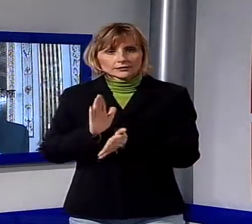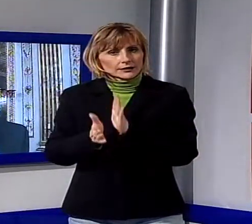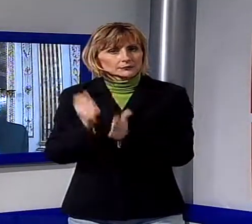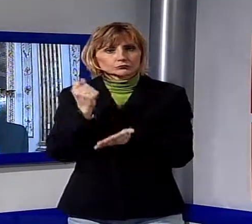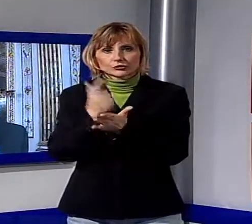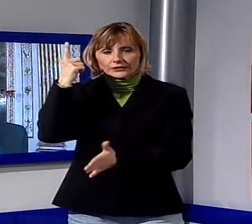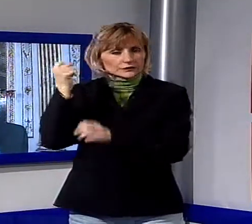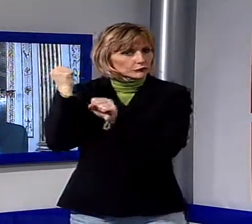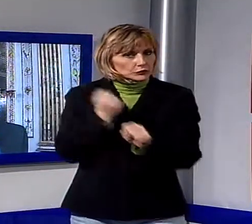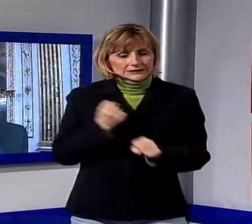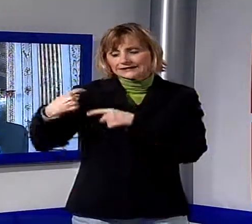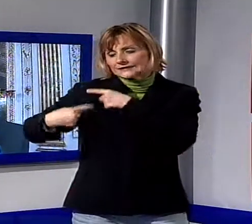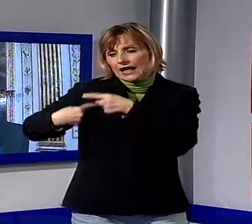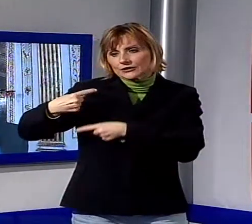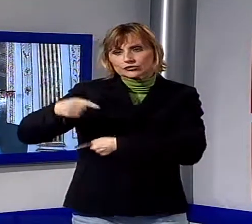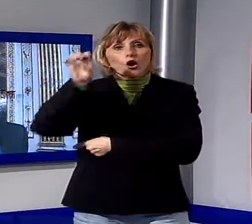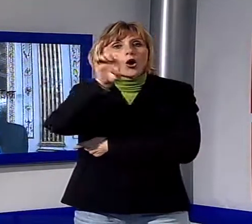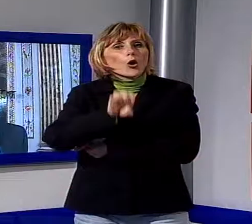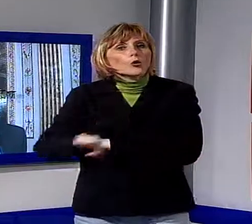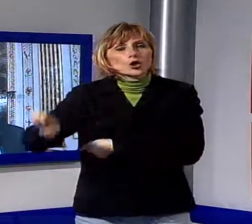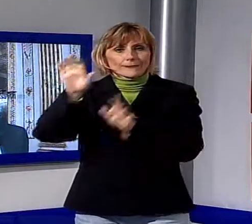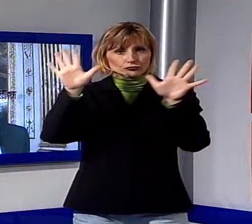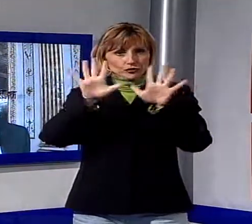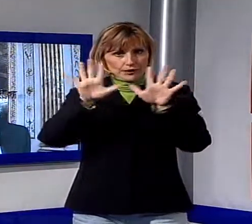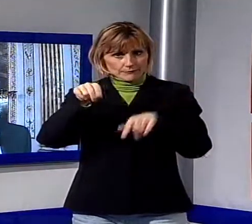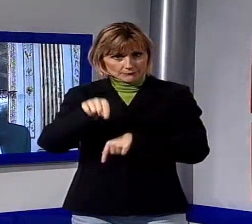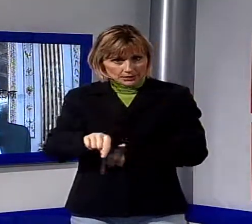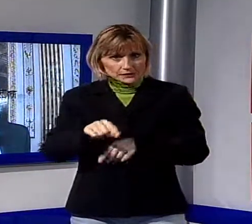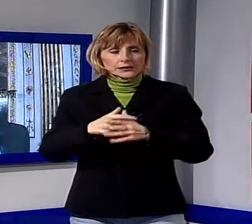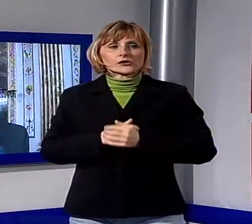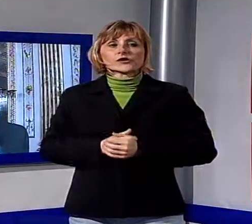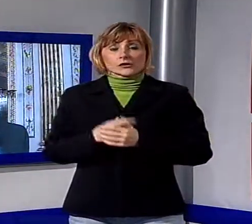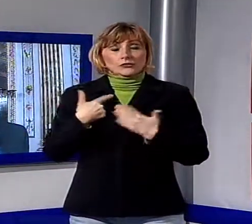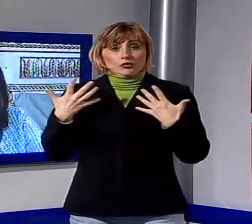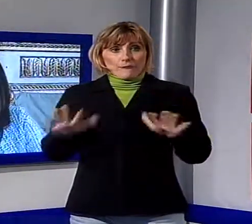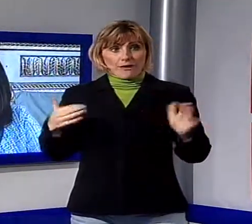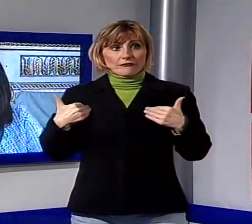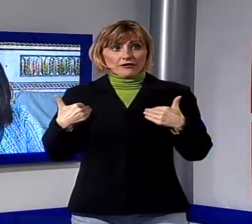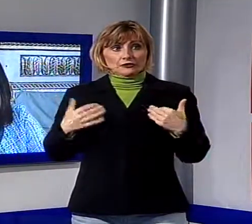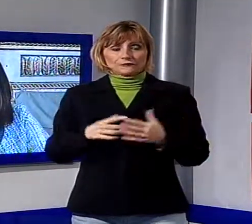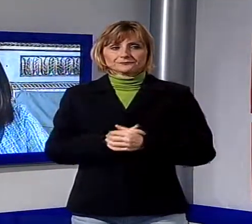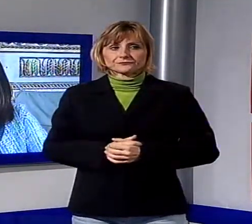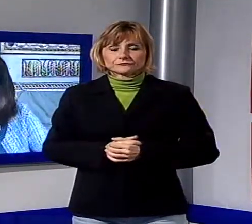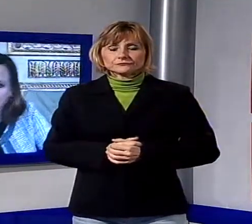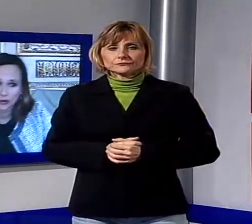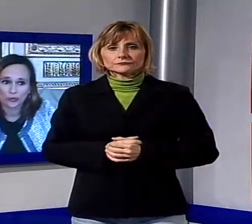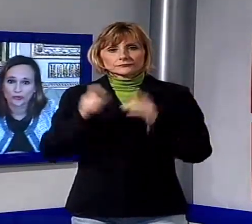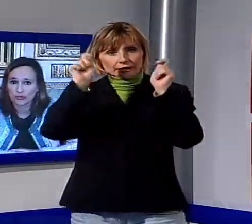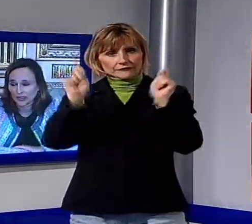fondamentale tradizione di Europa Cinema, festival fondato da Federico Fellini e lo abbiamo fatto. A confermare che il festival ha preso il volo